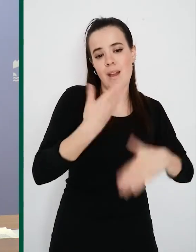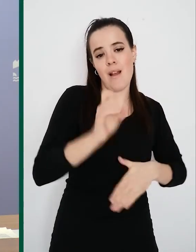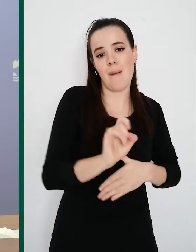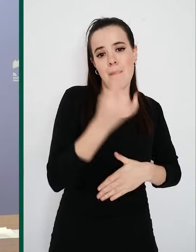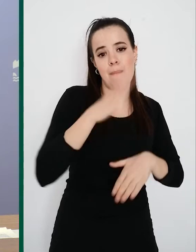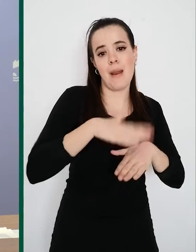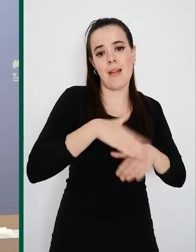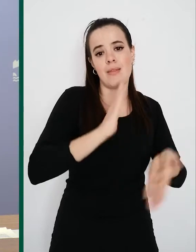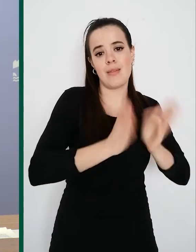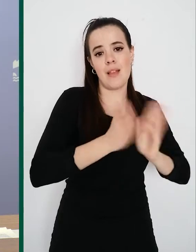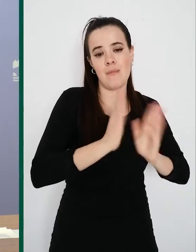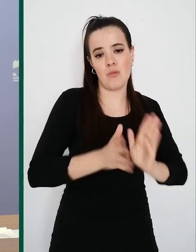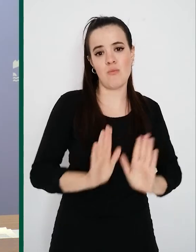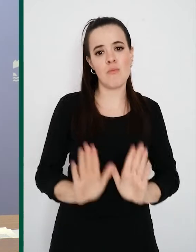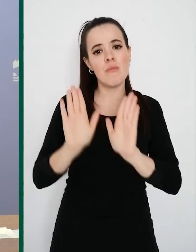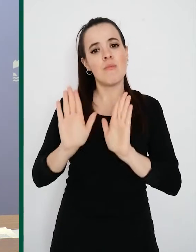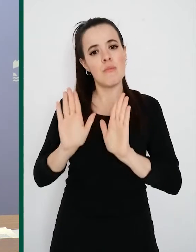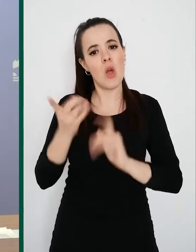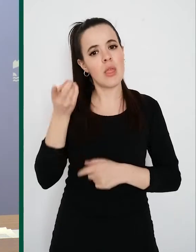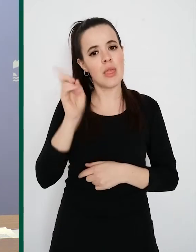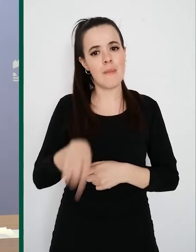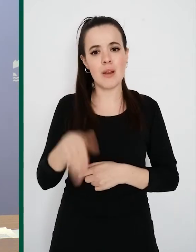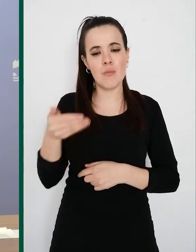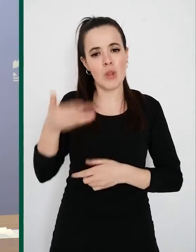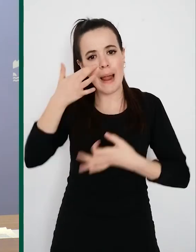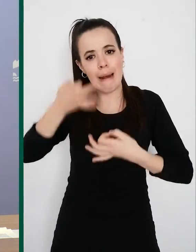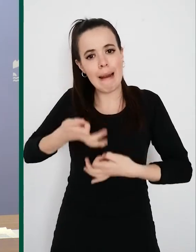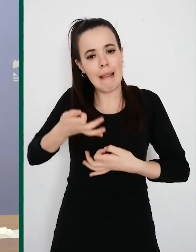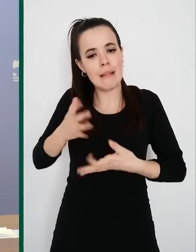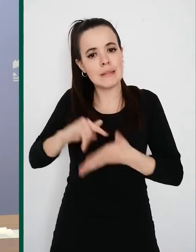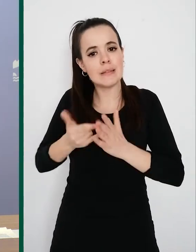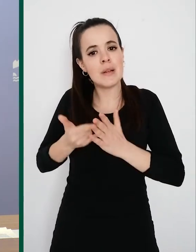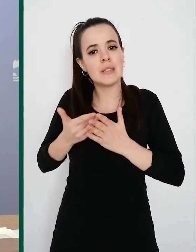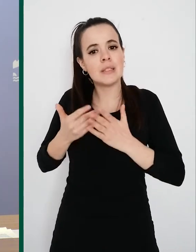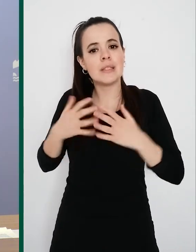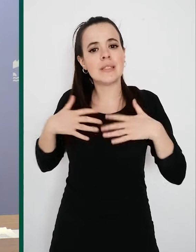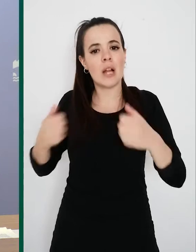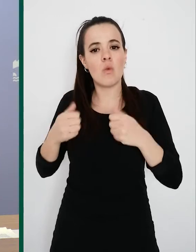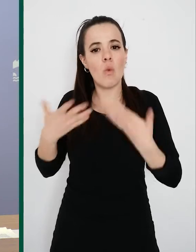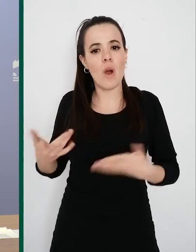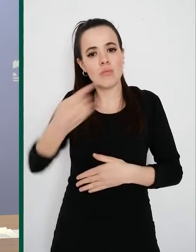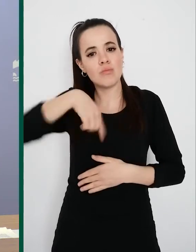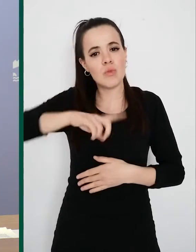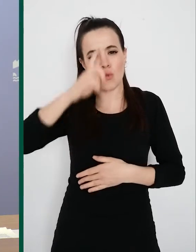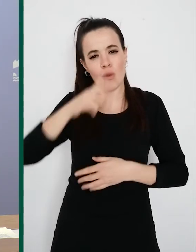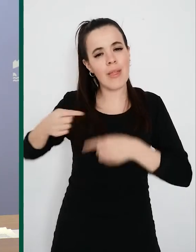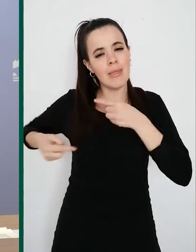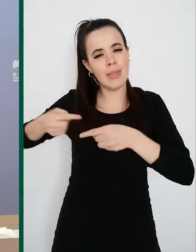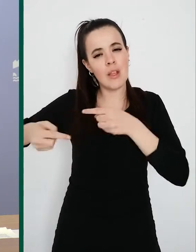tratamientos. Pero no refleja fielmente la realidad del sistema de salud. Hemos de recordar a diario lo que está sucediendo en atención